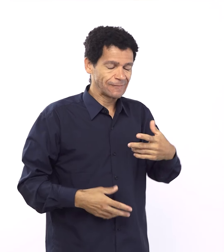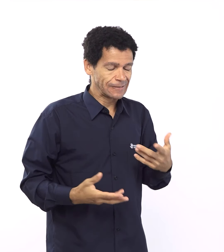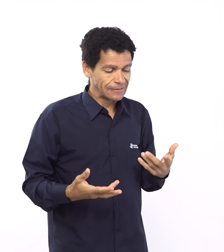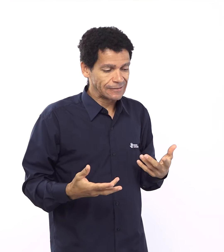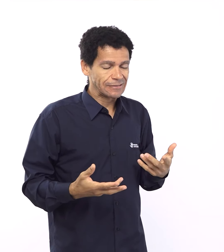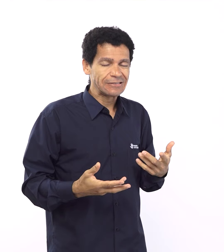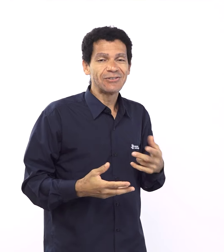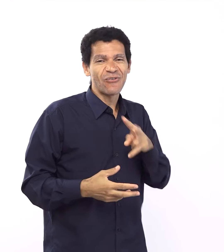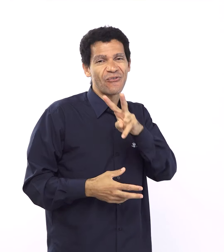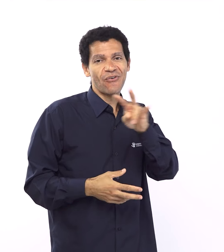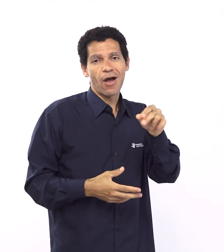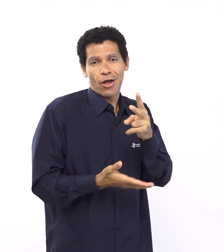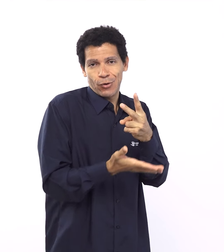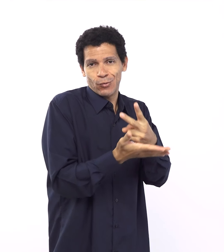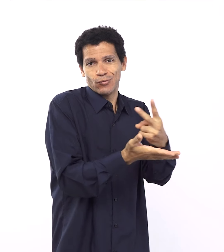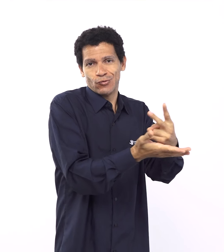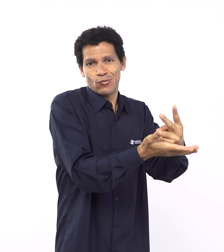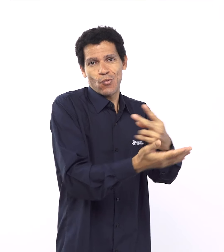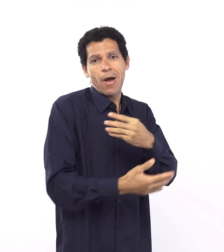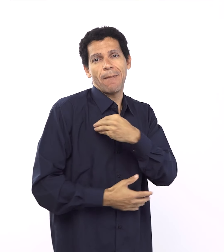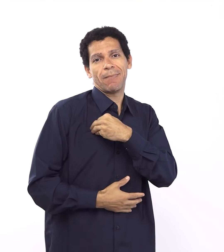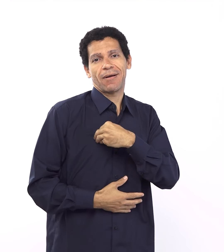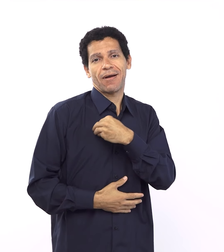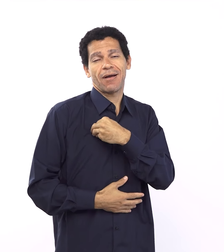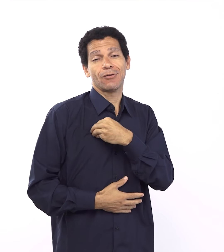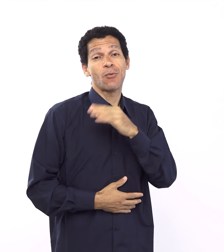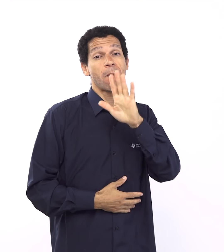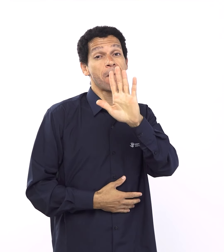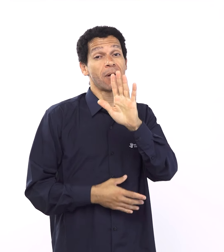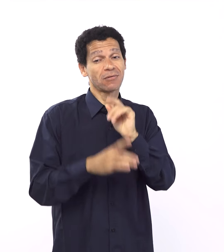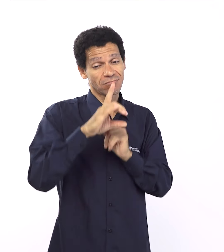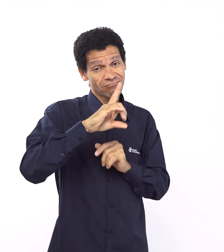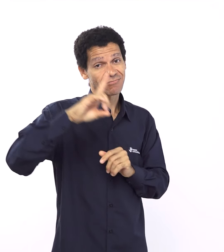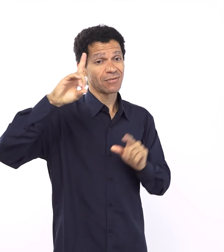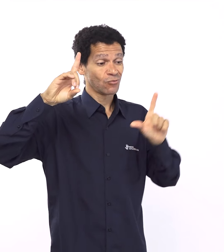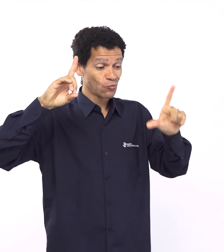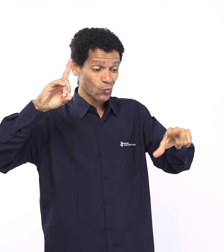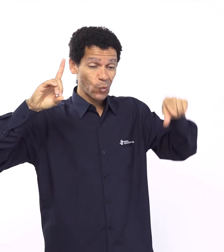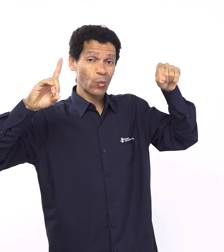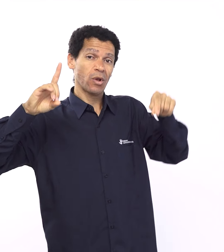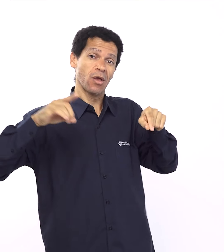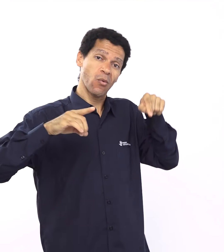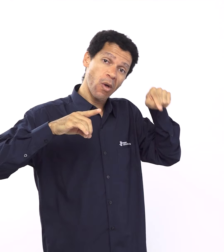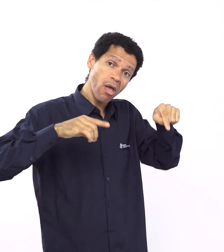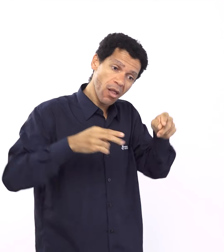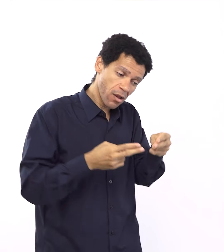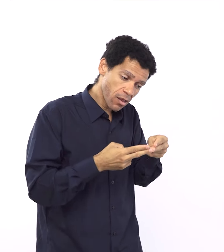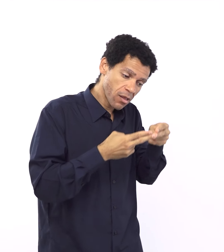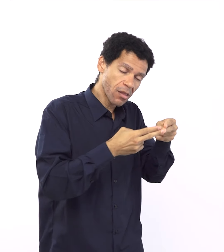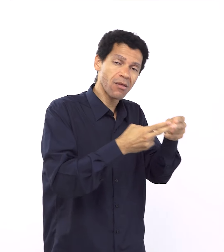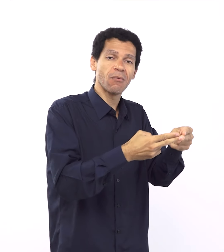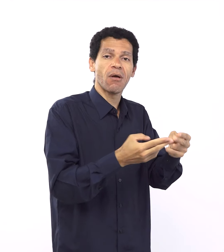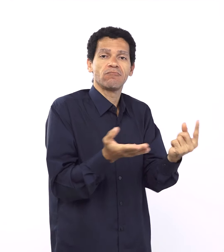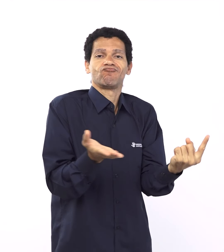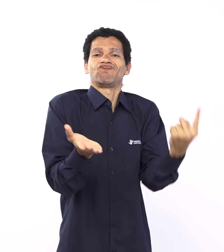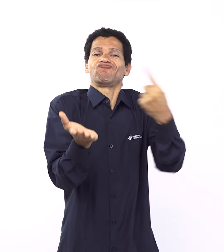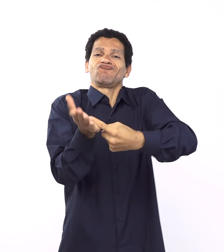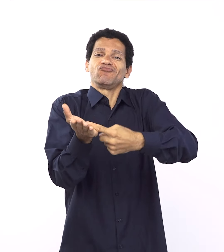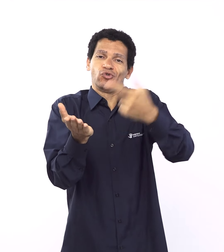Mas uma coisa que pra mim é muito importante, já que a gente tá mencionando que alianças, através das alianças, Deus, ele revela quem ele